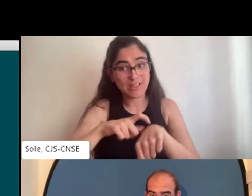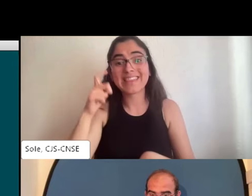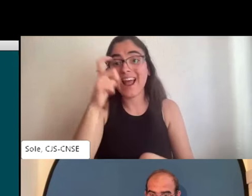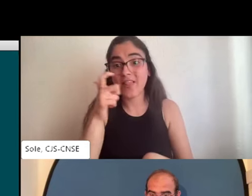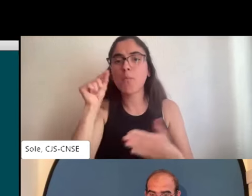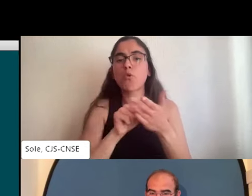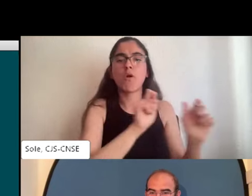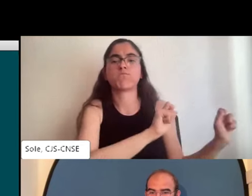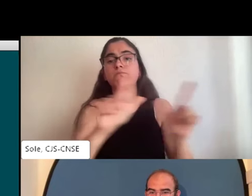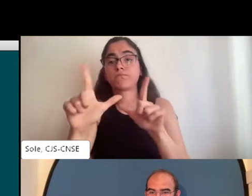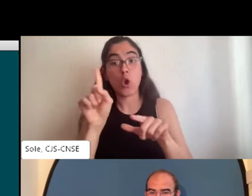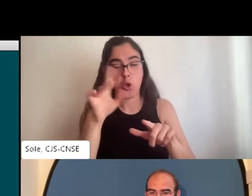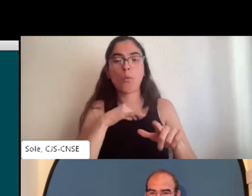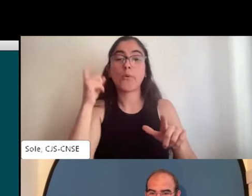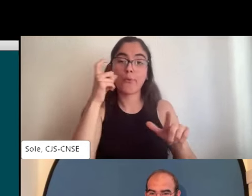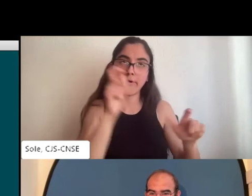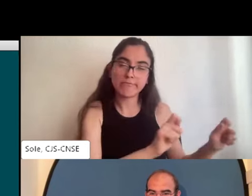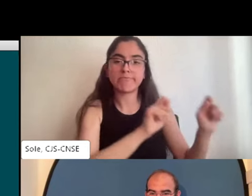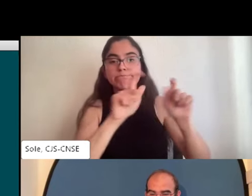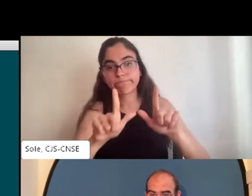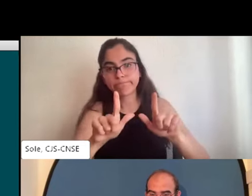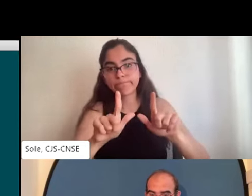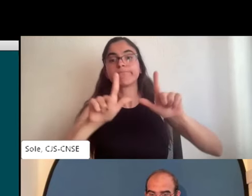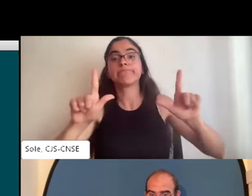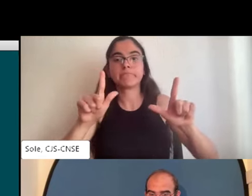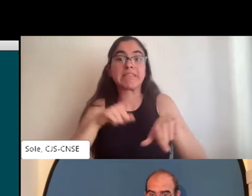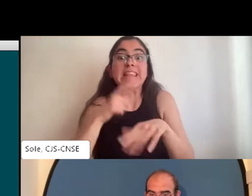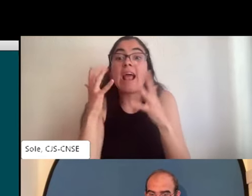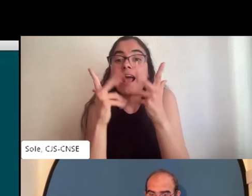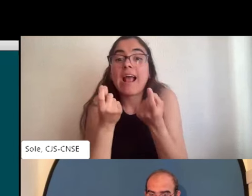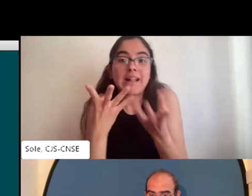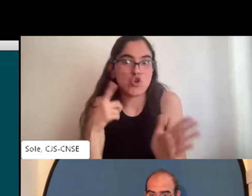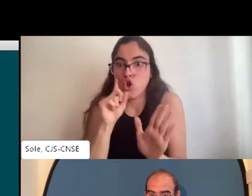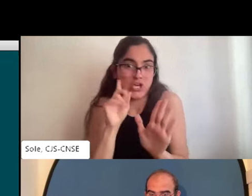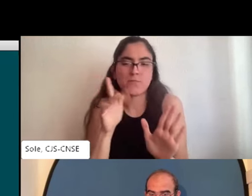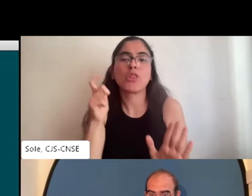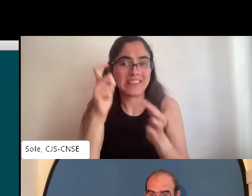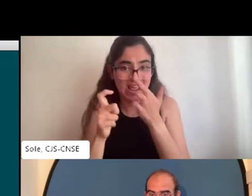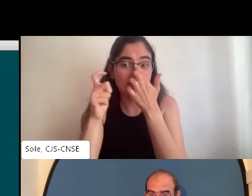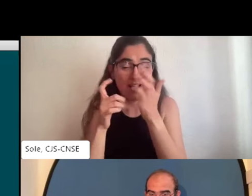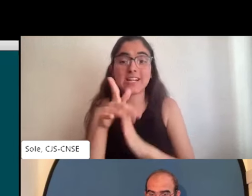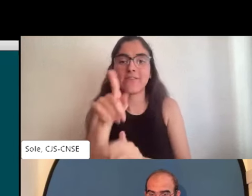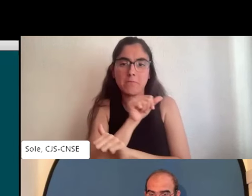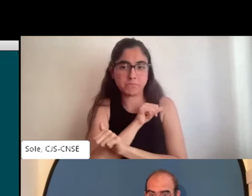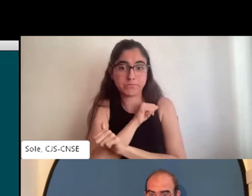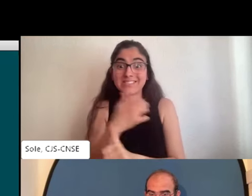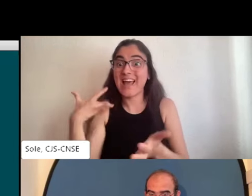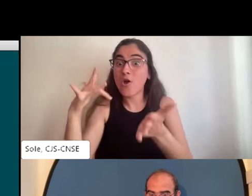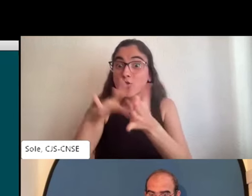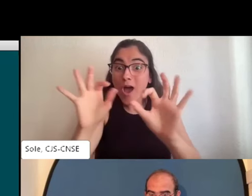la mano y la técnica os dará paso. Os pido por favor que tengáis paciencia porque como siempre